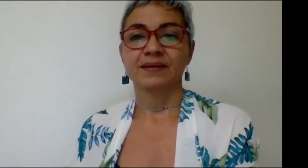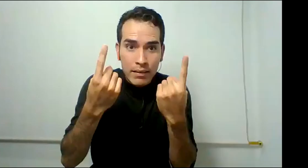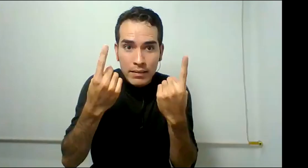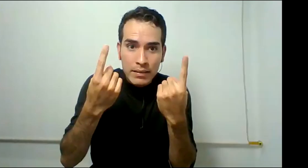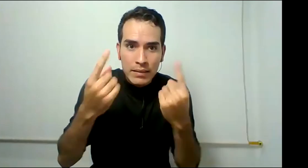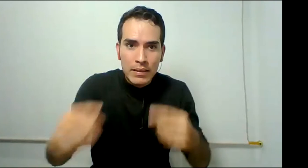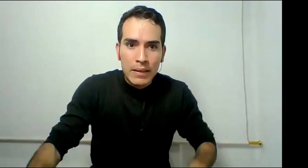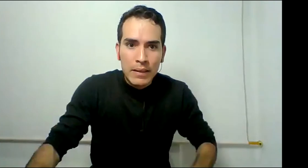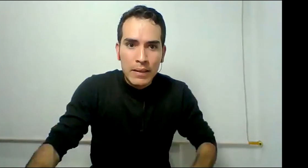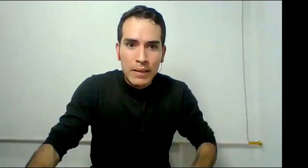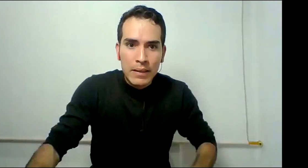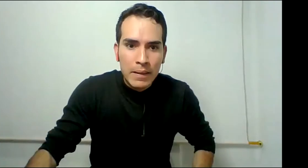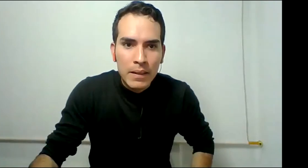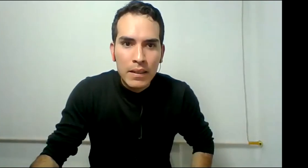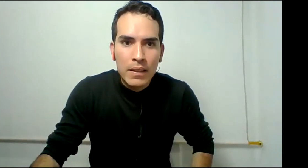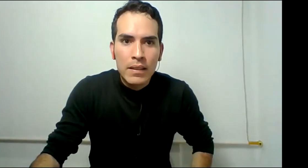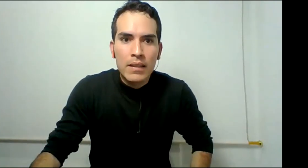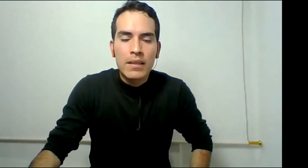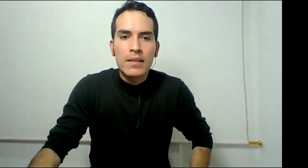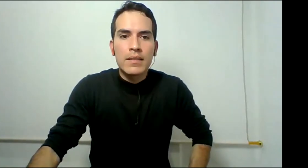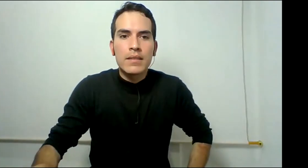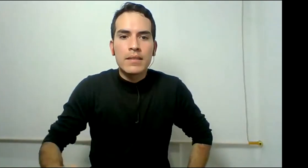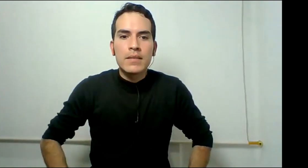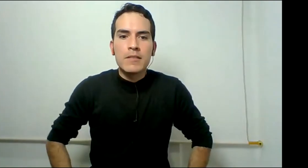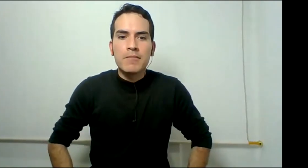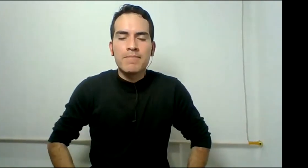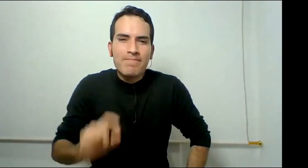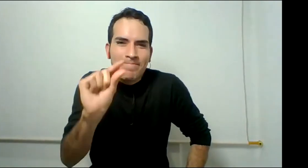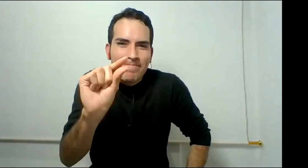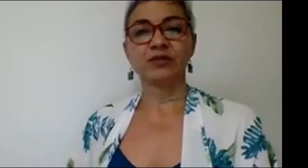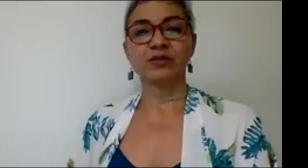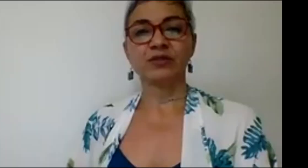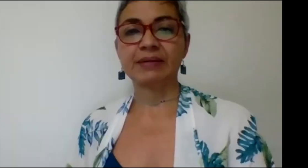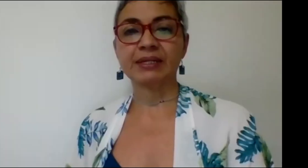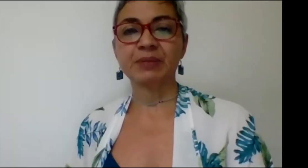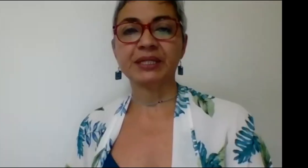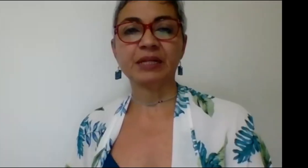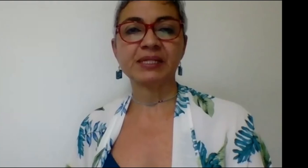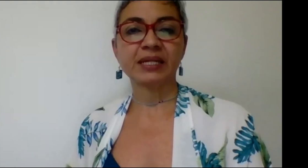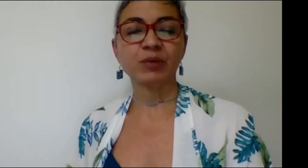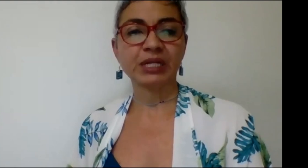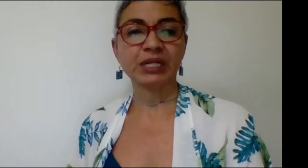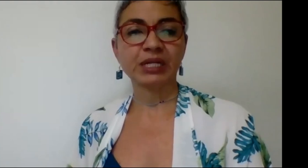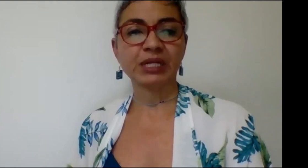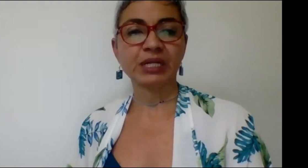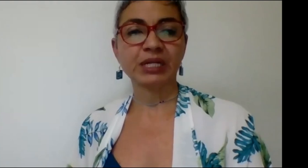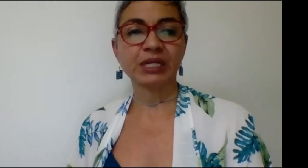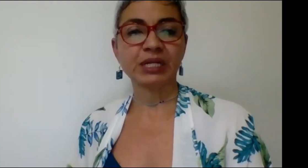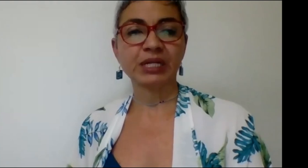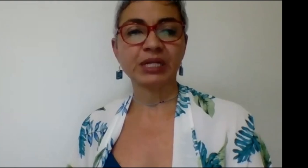está informando Adrián que estaba también Lorenzo congelándose entonces si debe repetir el mensaje voy a repetir la pregunta ¿te parece